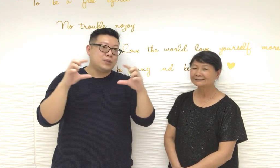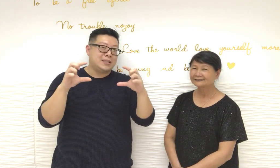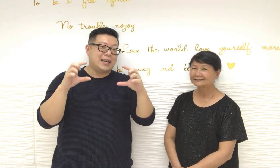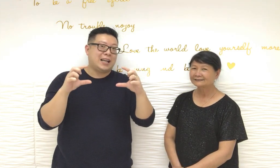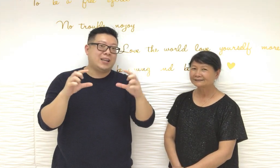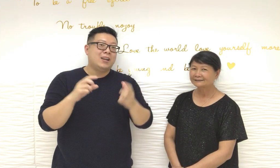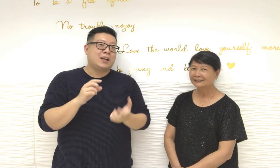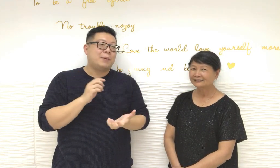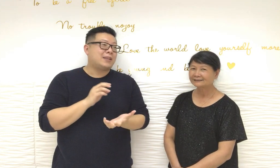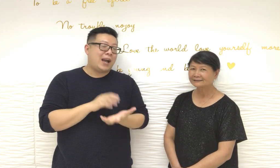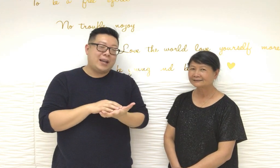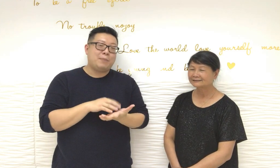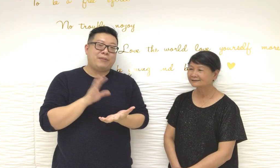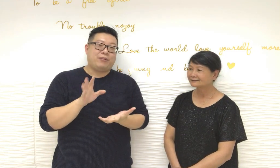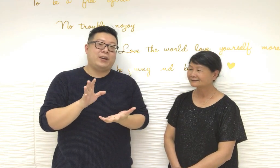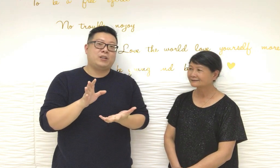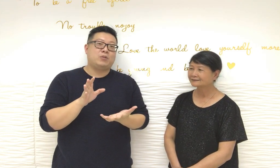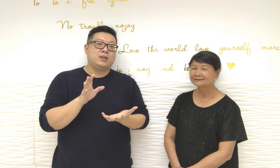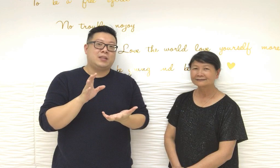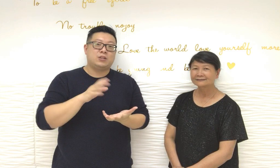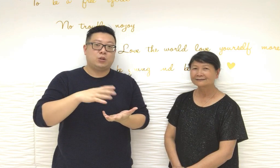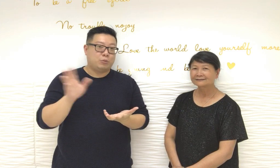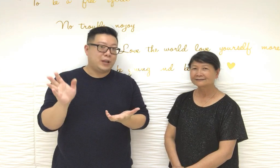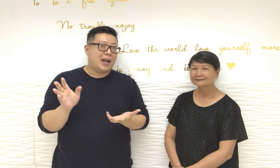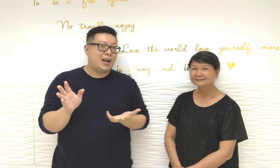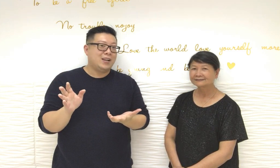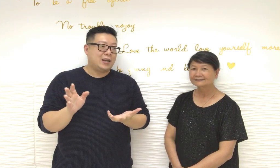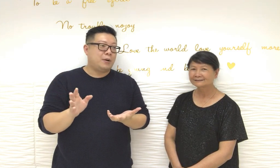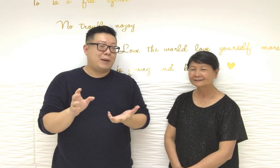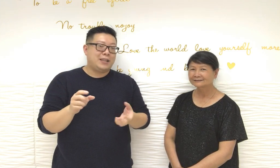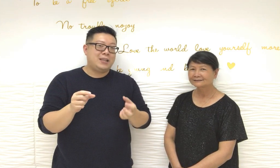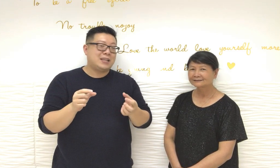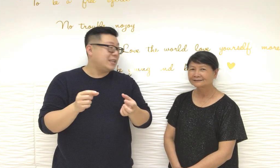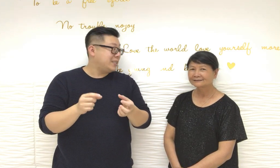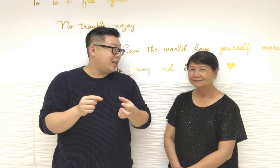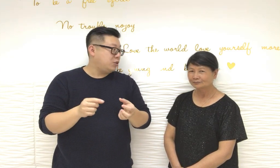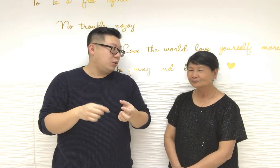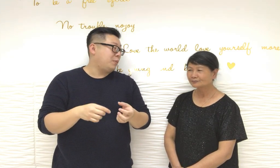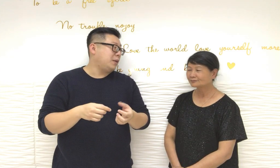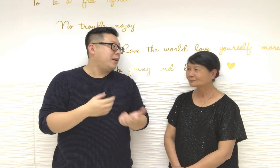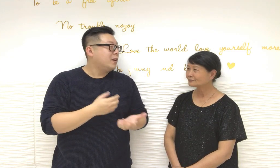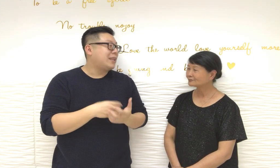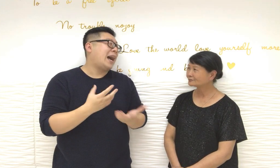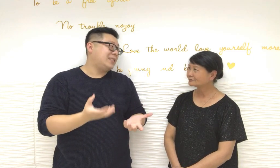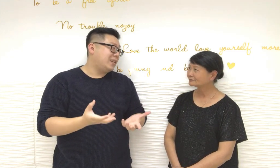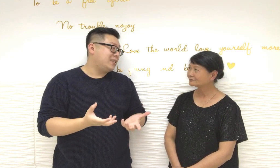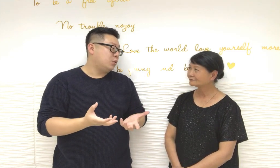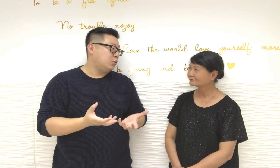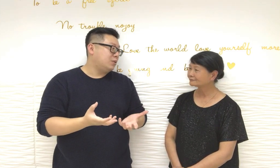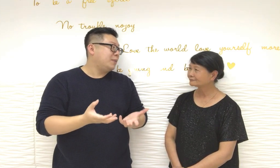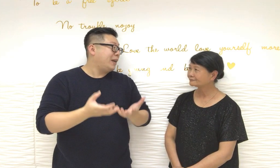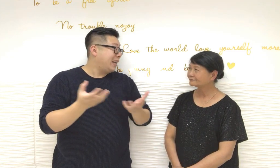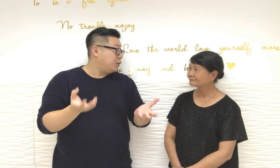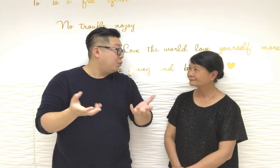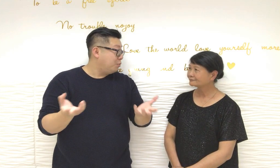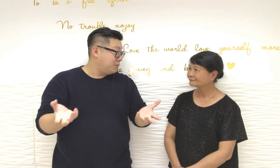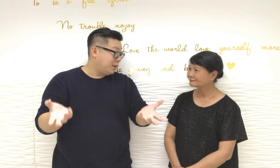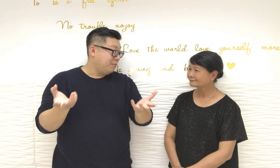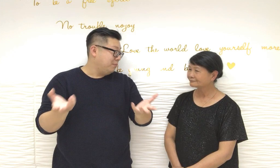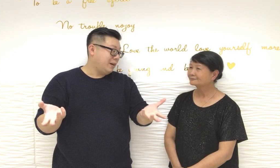時間那大家不妨都可以自己上淘寶看看買些小小的如果你說大隻就是被人看到不是